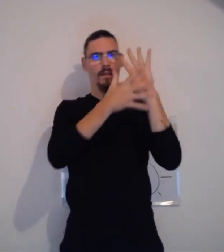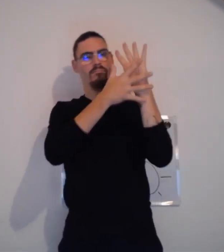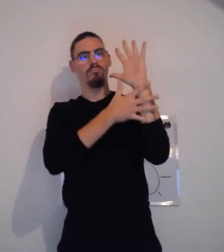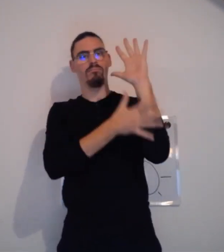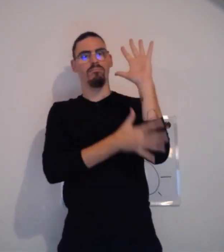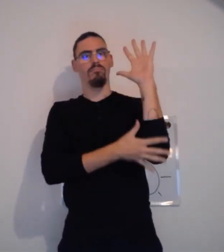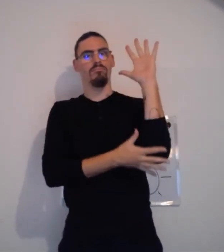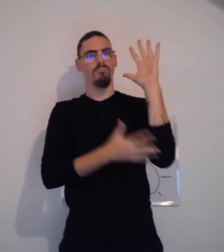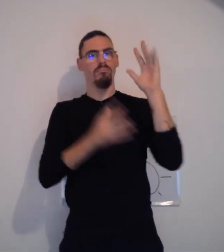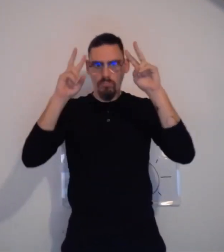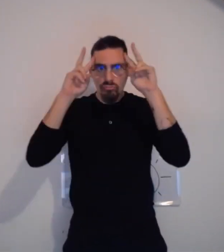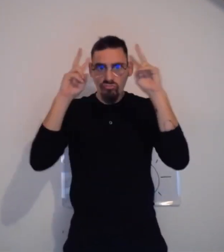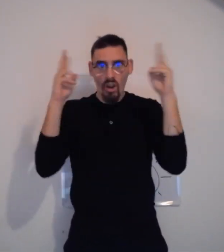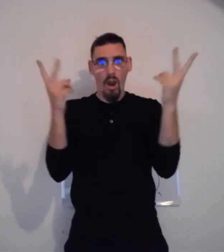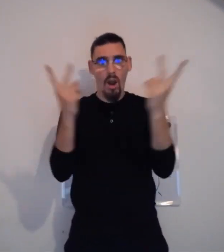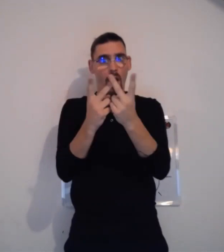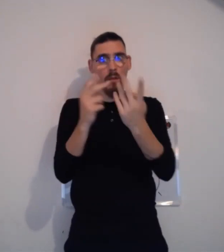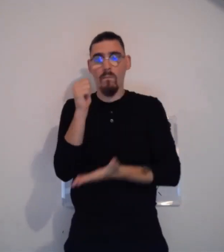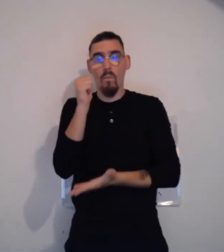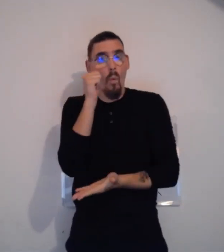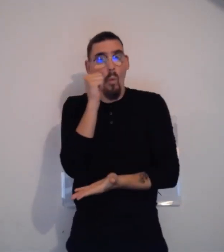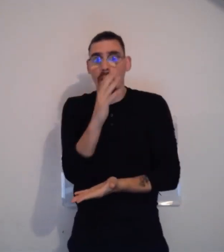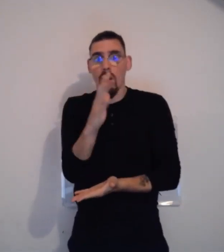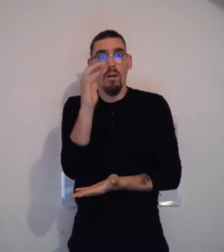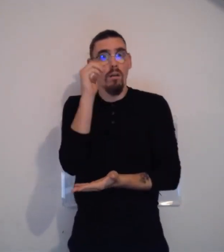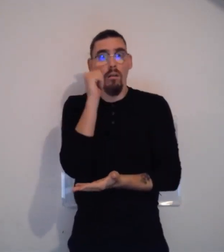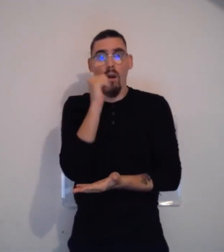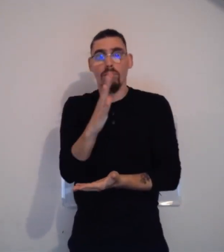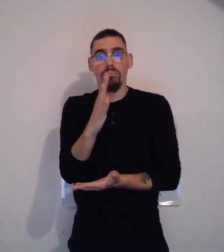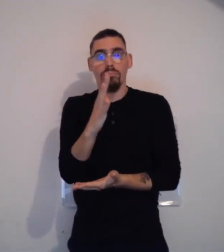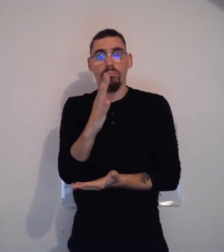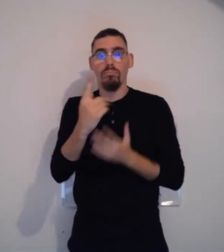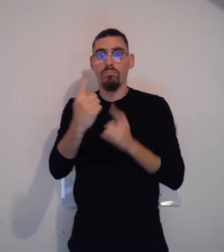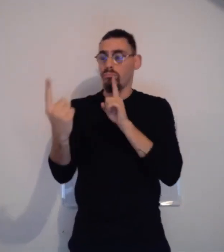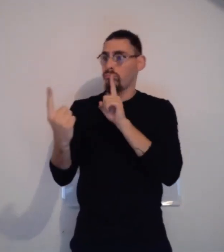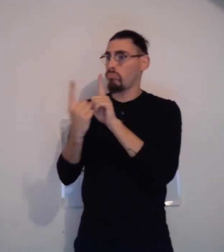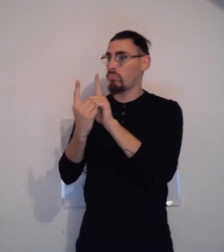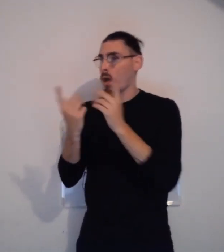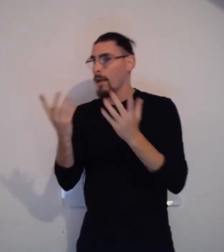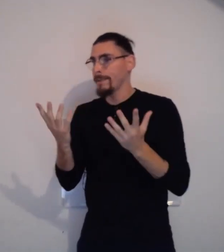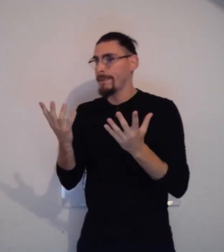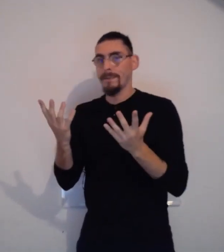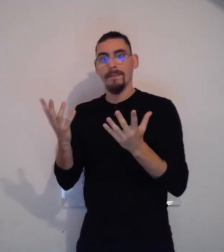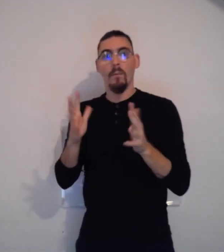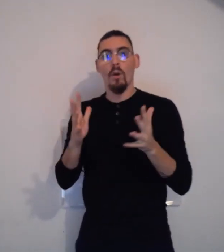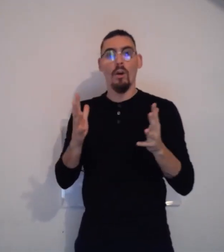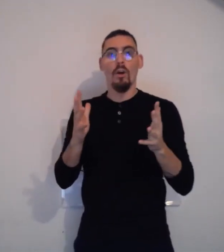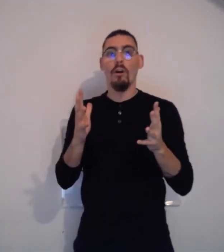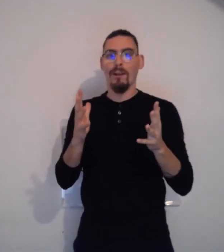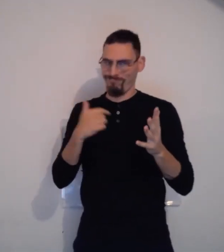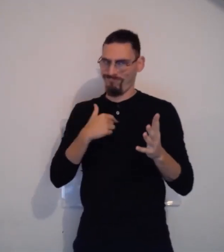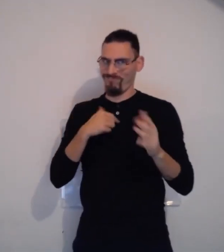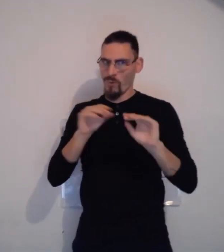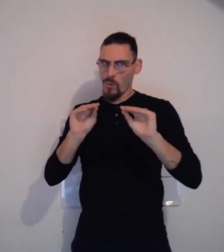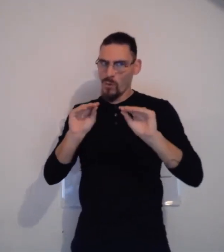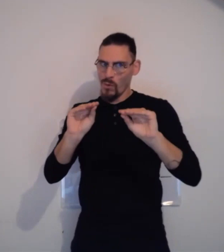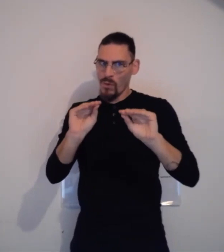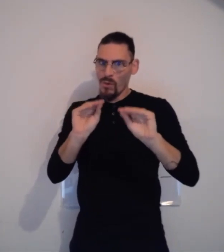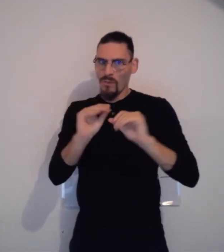Et maintenant, nous allons voir un petit peu plus de vocabulaire. Vraiment, une petite base avec un vocabulaire de